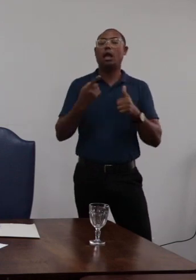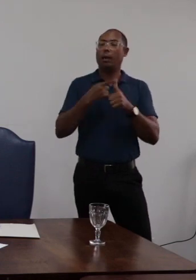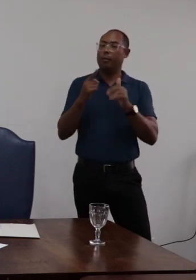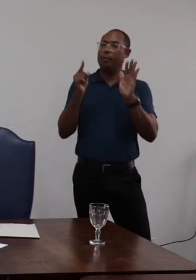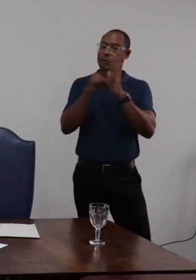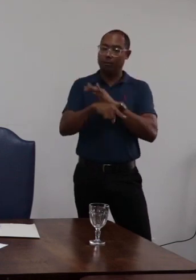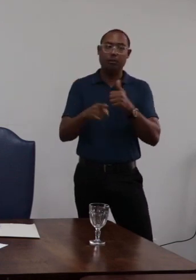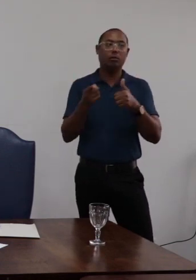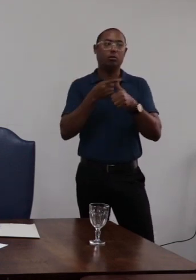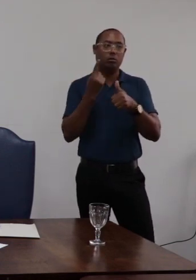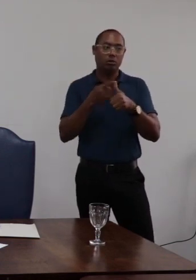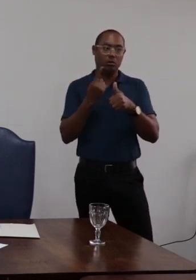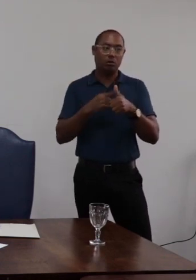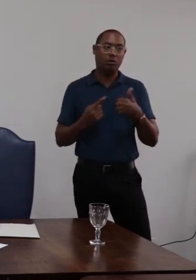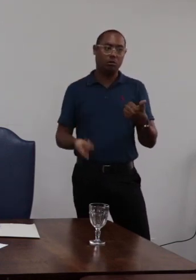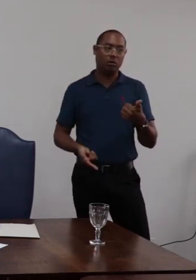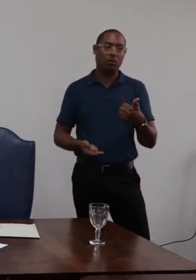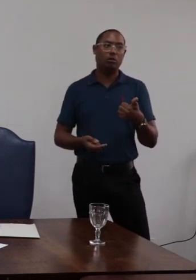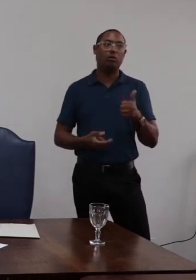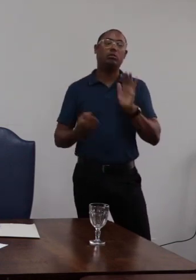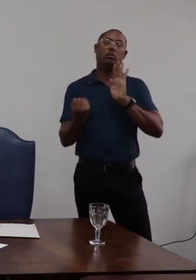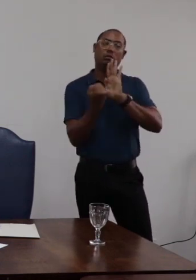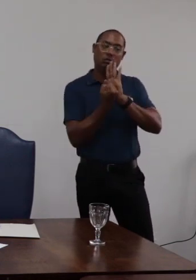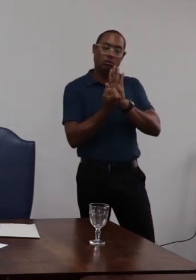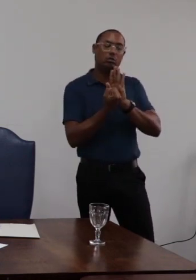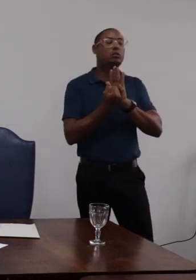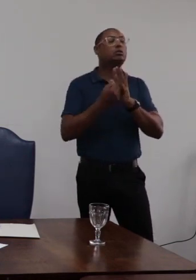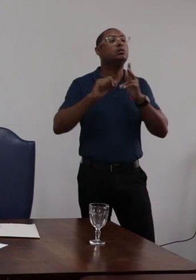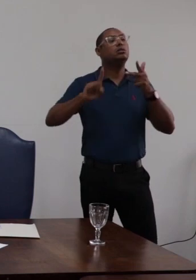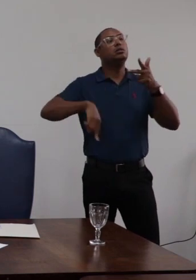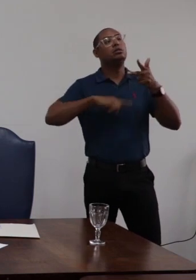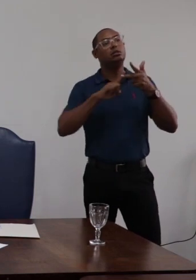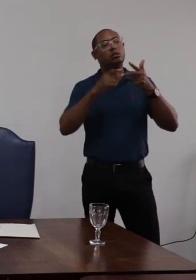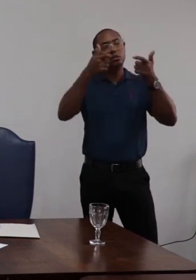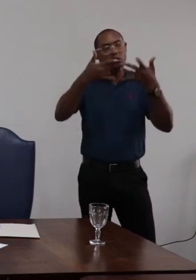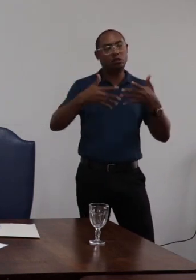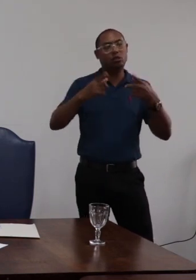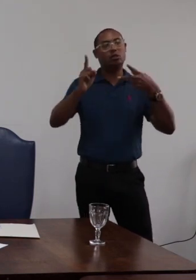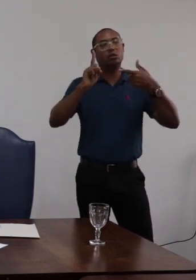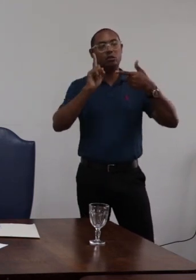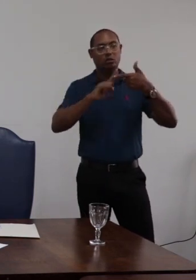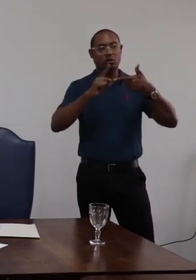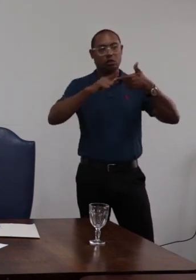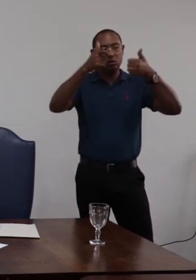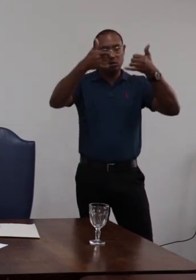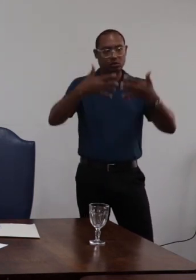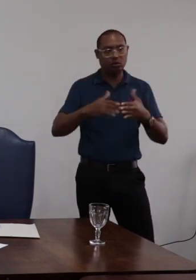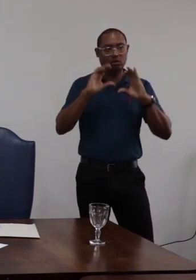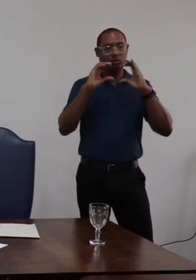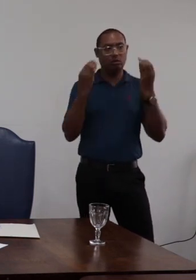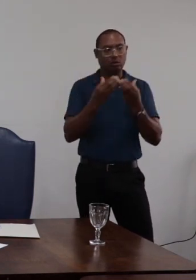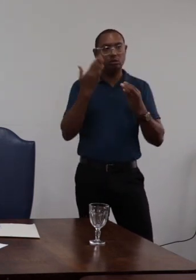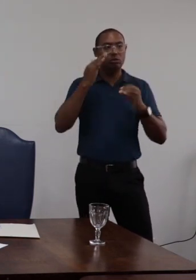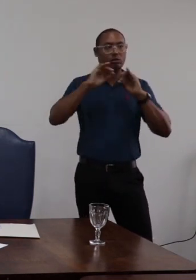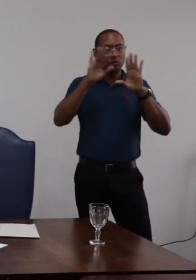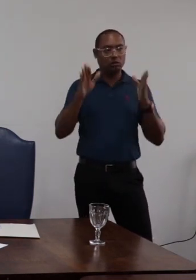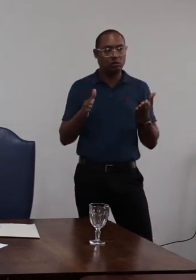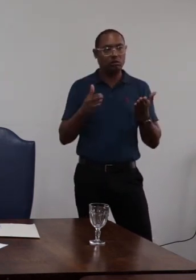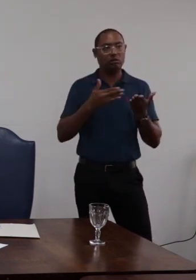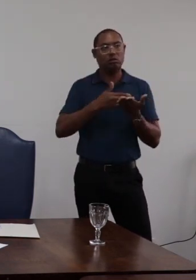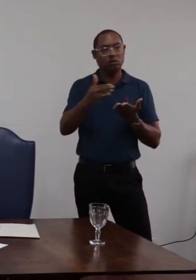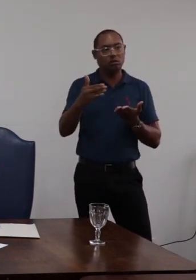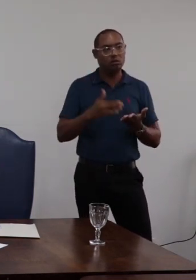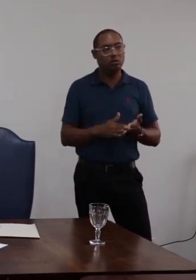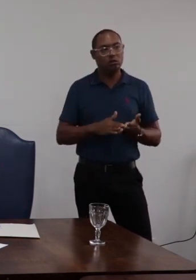pergunta que queria deixar registrada diante do que foi exposto pela comissão e entendemos que a mesma